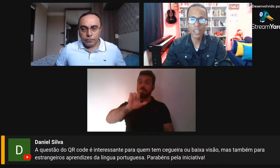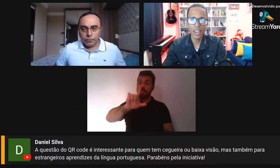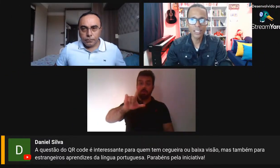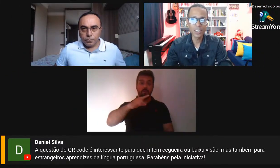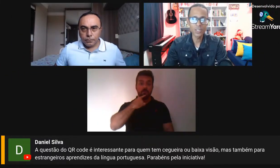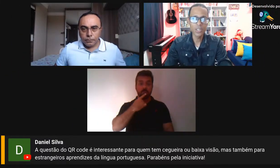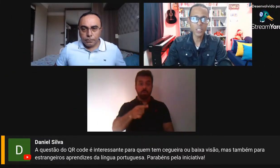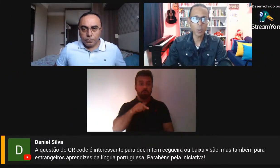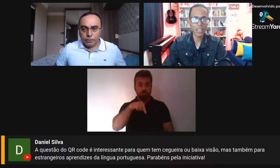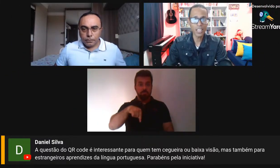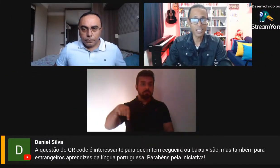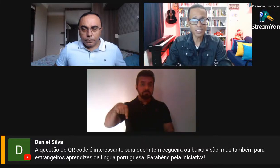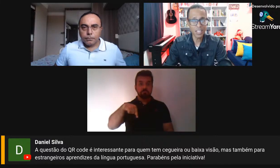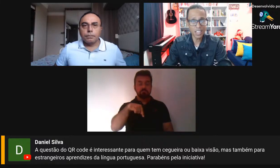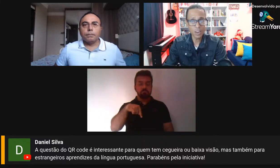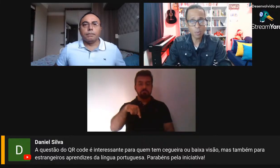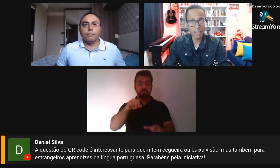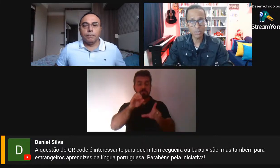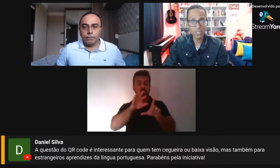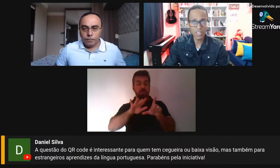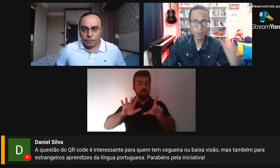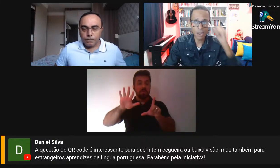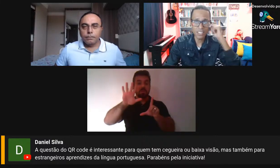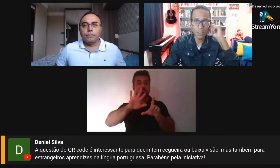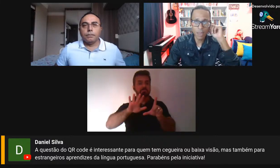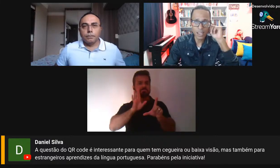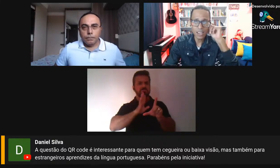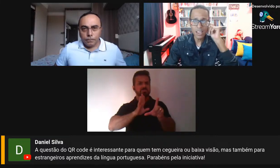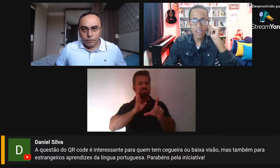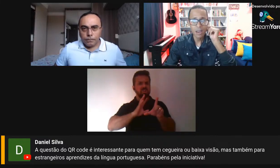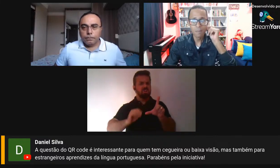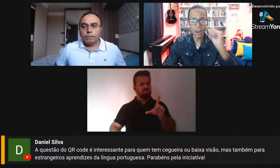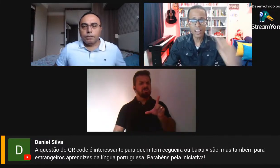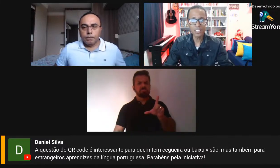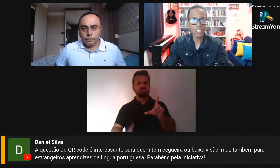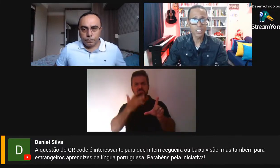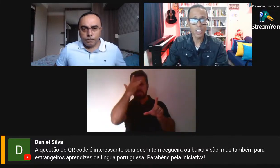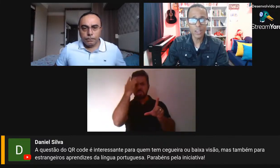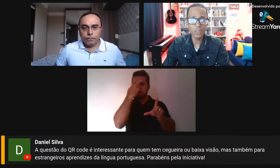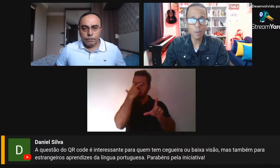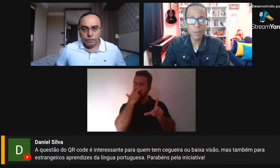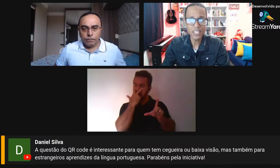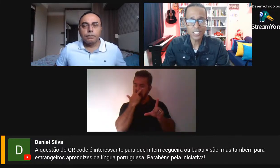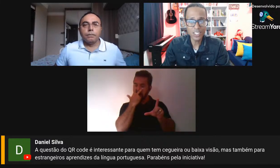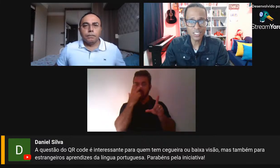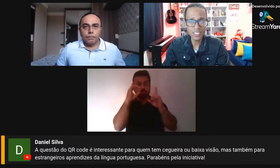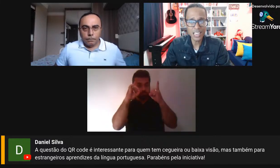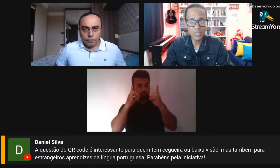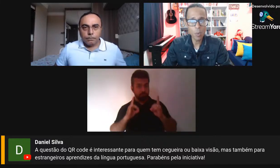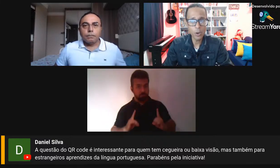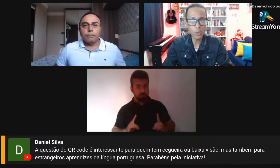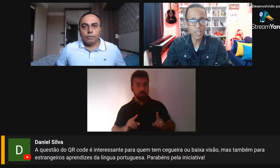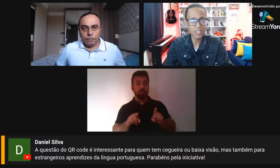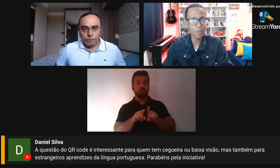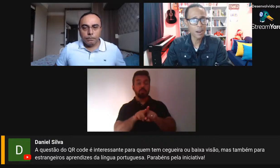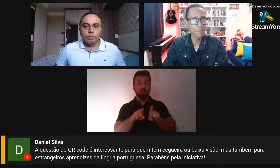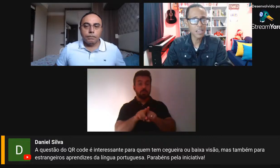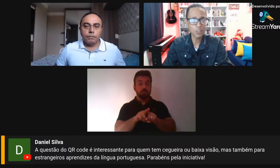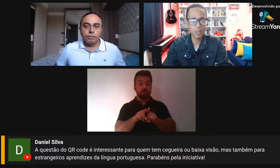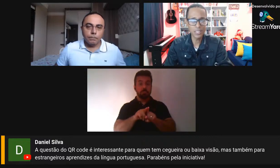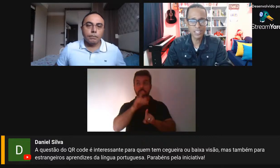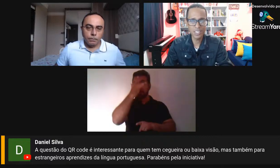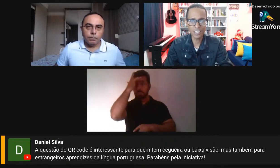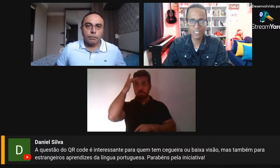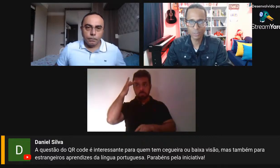Code é interessante para quem tem cegueiro ou baixa visão, mas também para estrangeiros aprendizes da língua portuguesa.